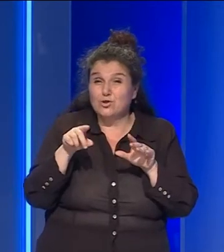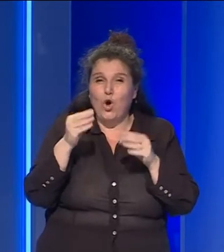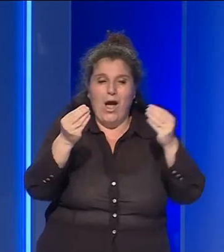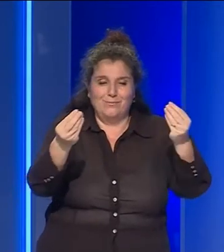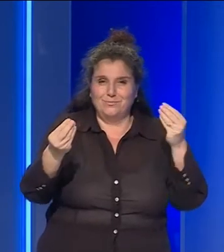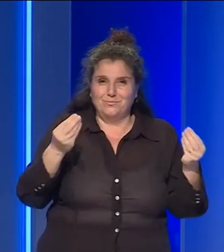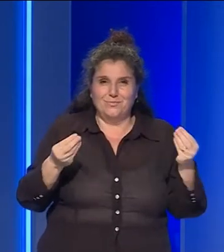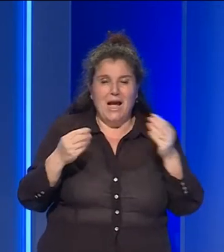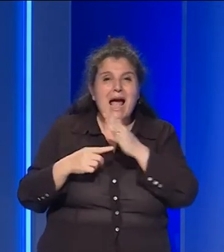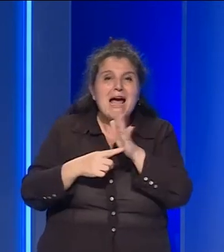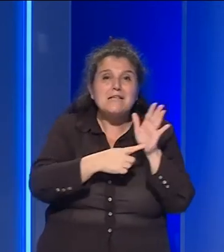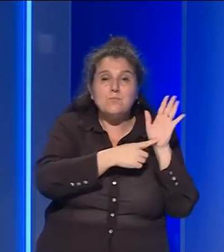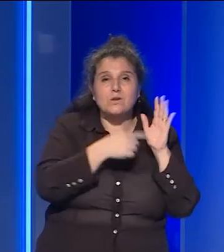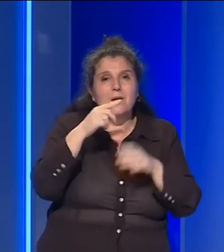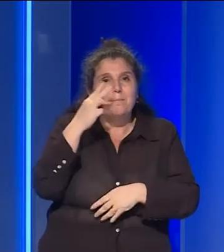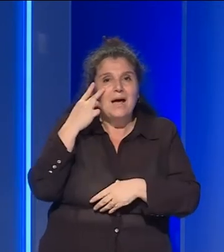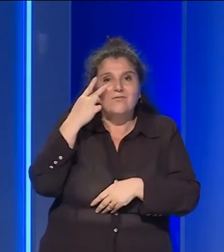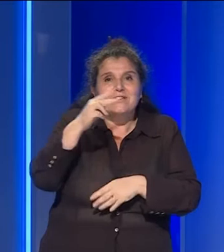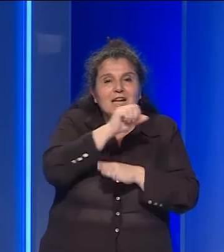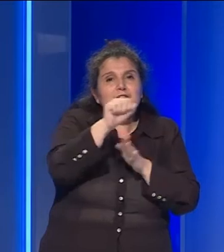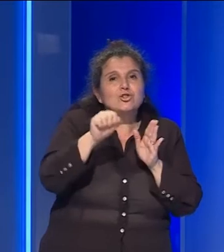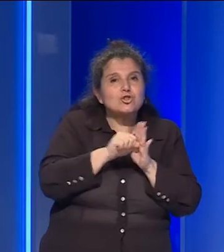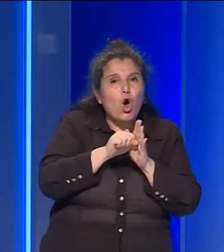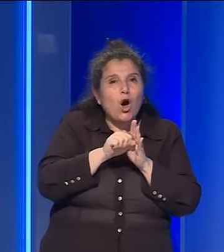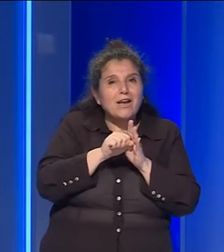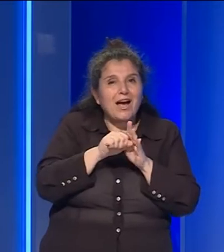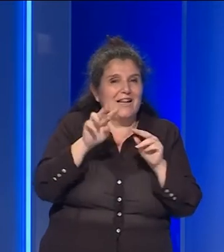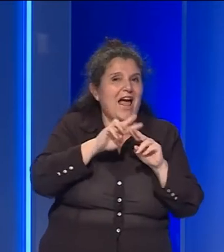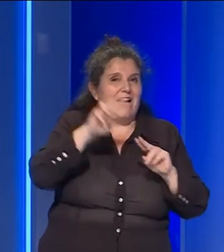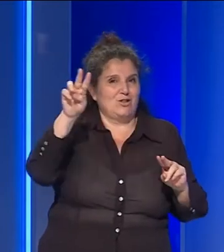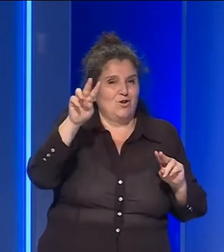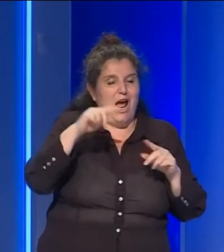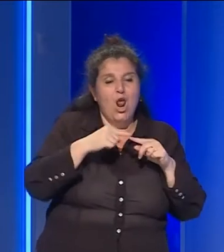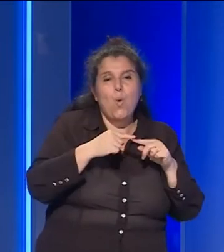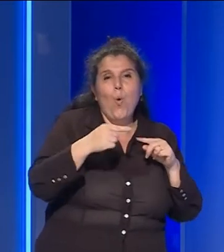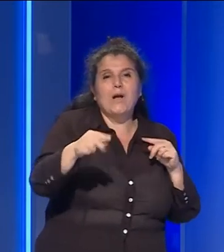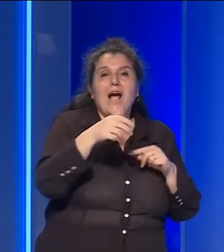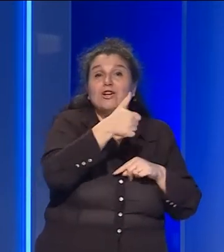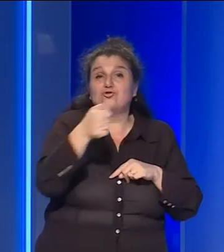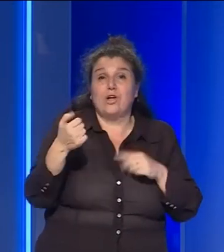esposti per ripercorrere una storia azzurra lunga 110 anni.